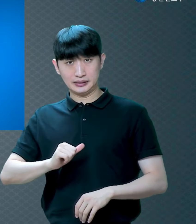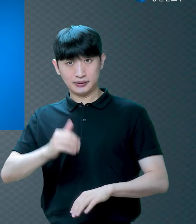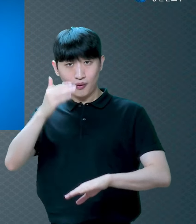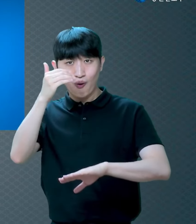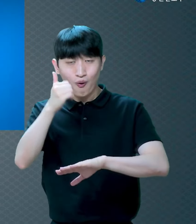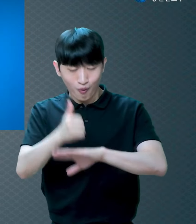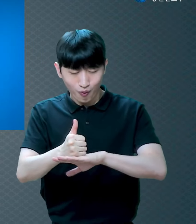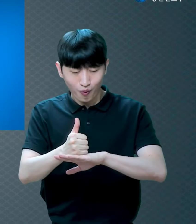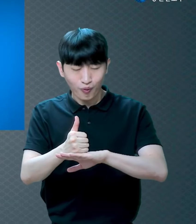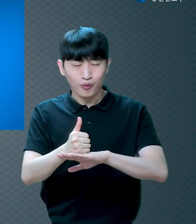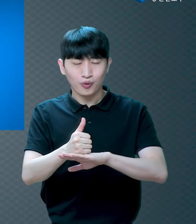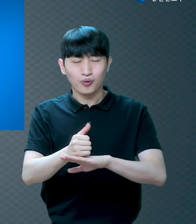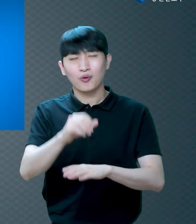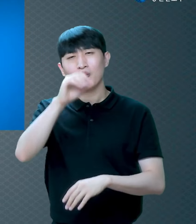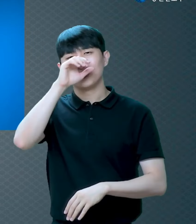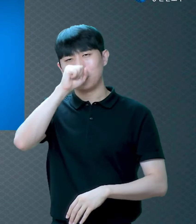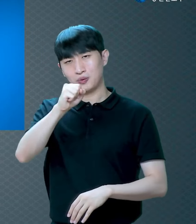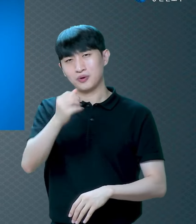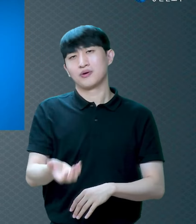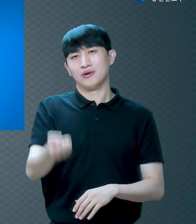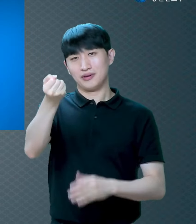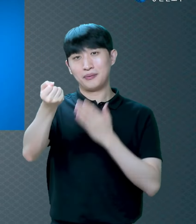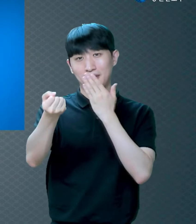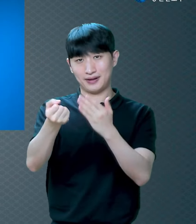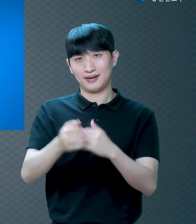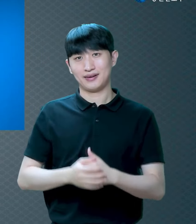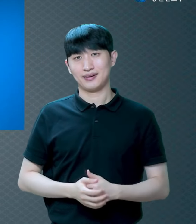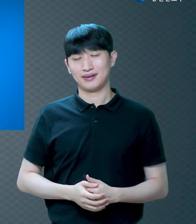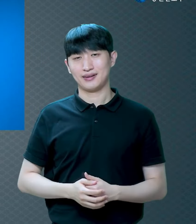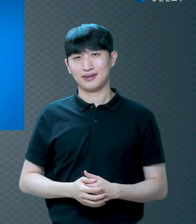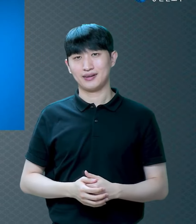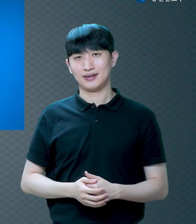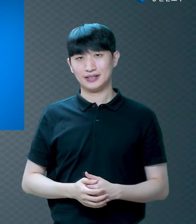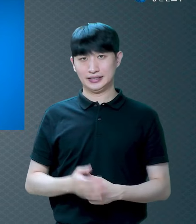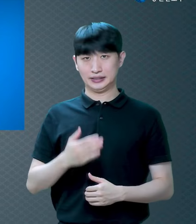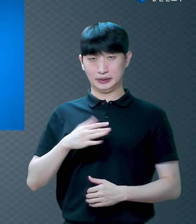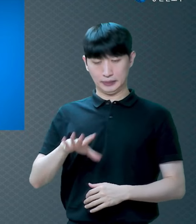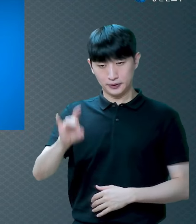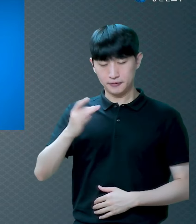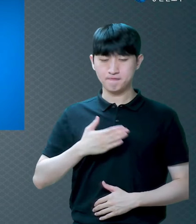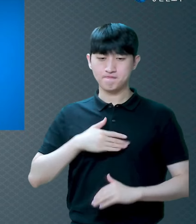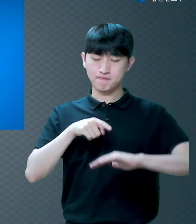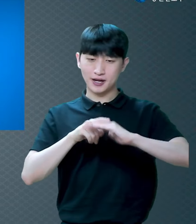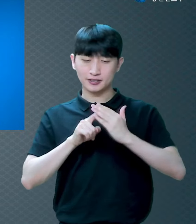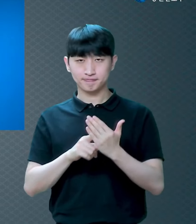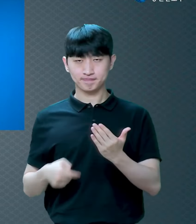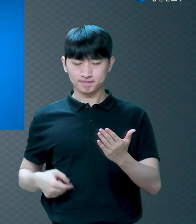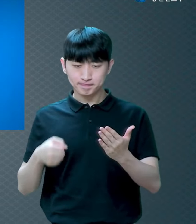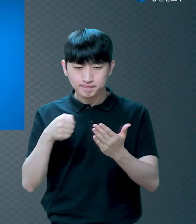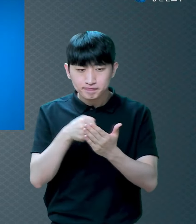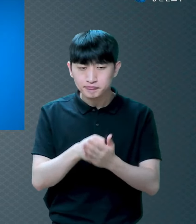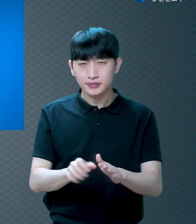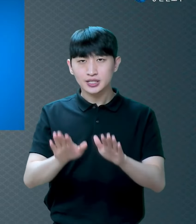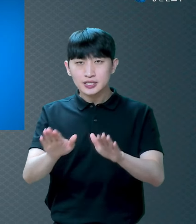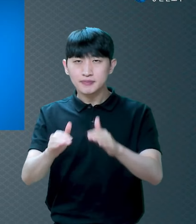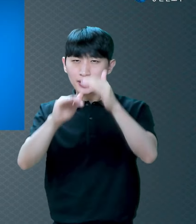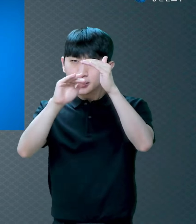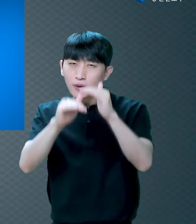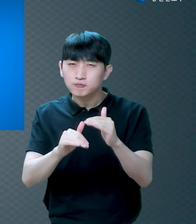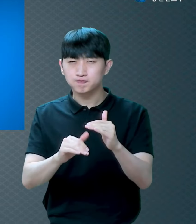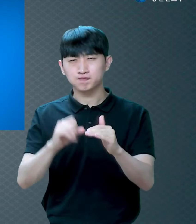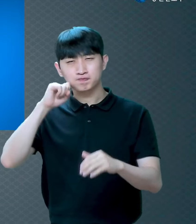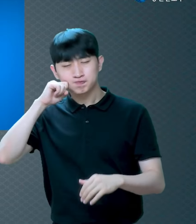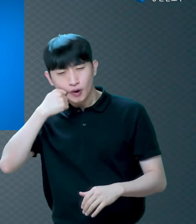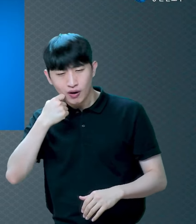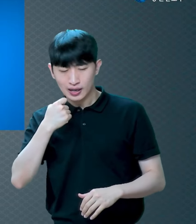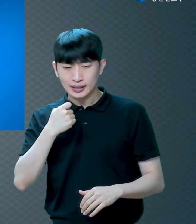마음을 가지고 내가 하나님 안에서 미래를 바꿔봐야 되겠다 지금은 비록 내가 어렵고 힘들지만